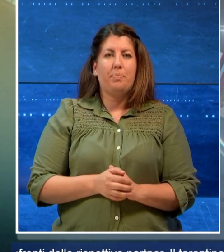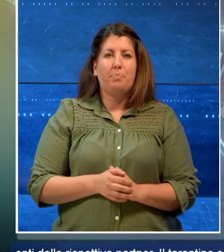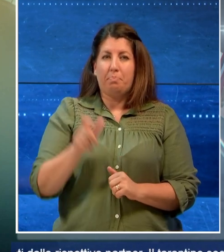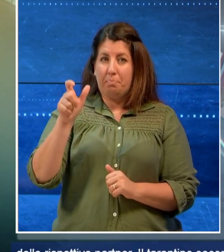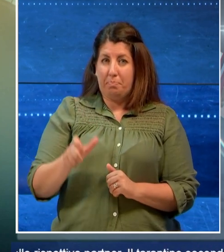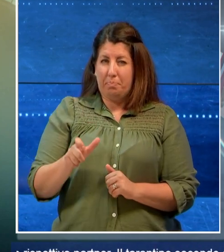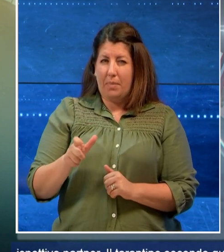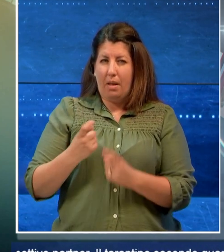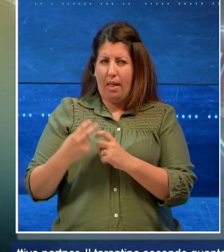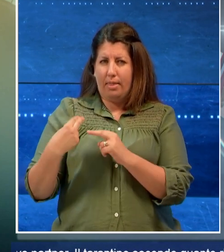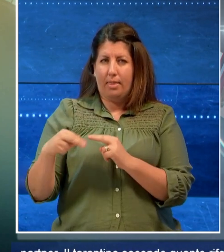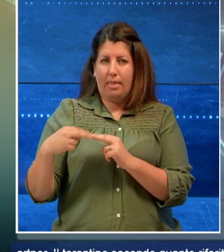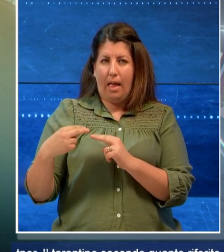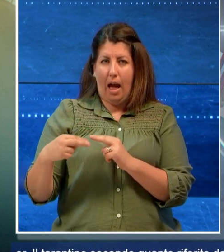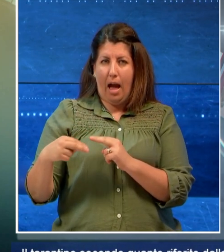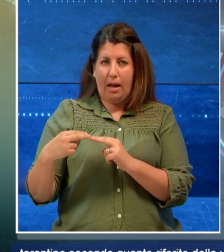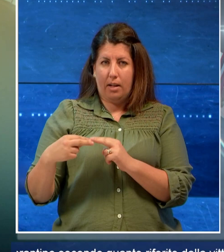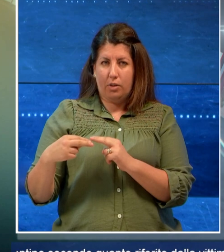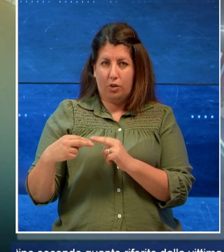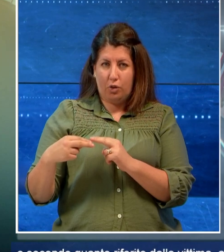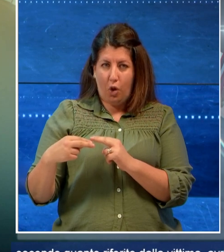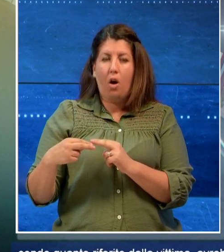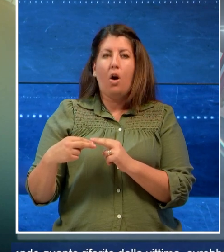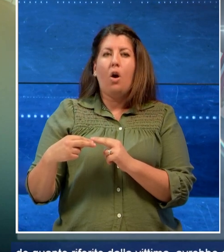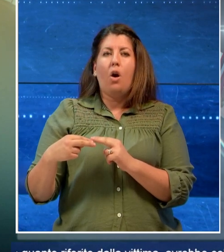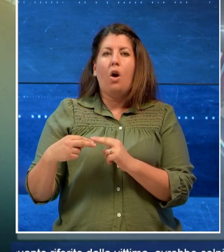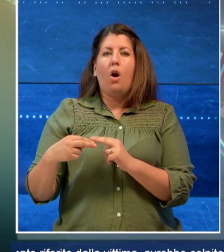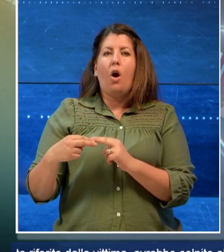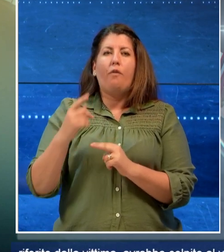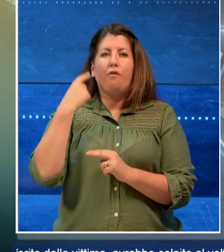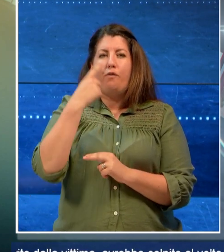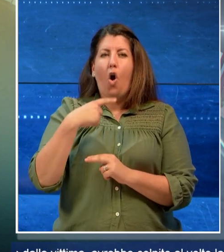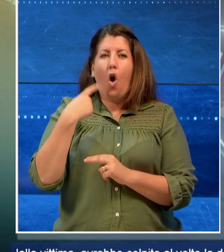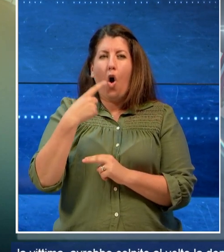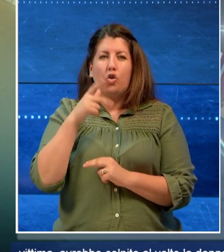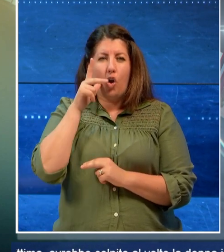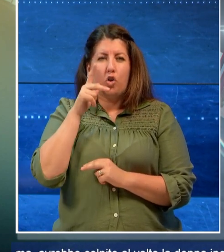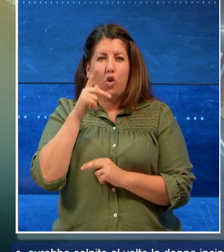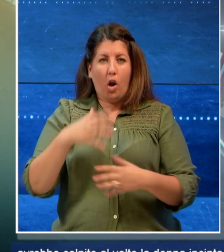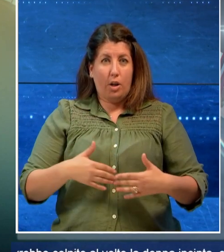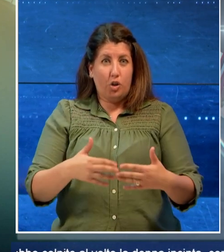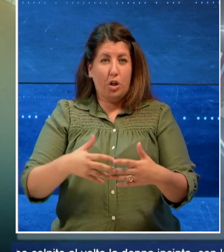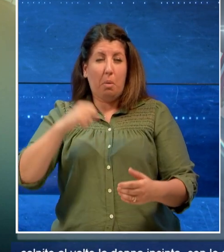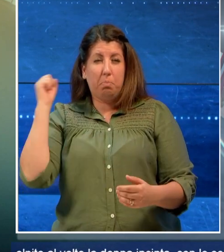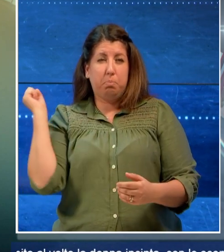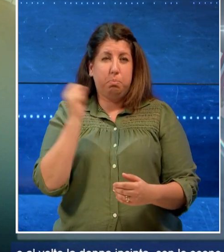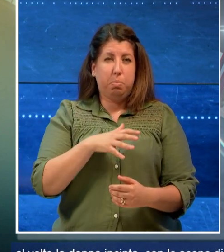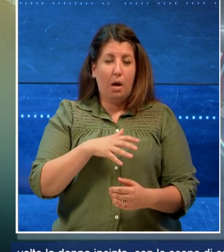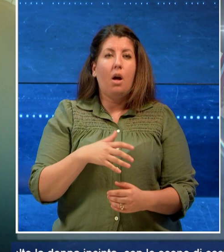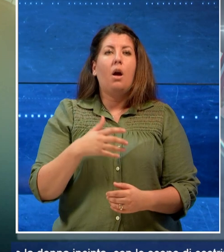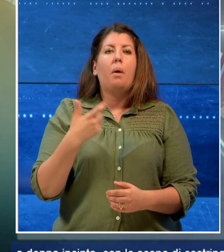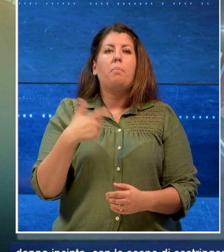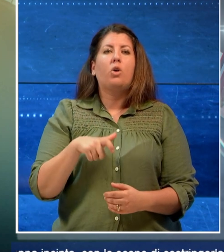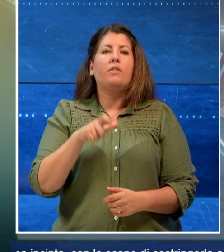secondo quanto riferito dalla vittima avrebbe colpito al volto la donna incinta con lo scopo di